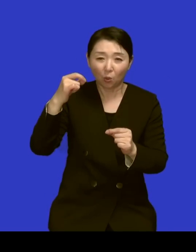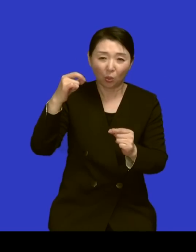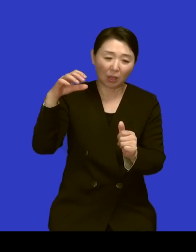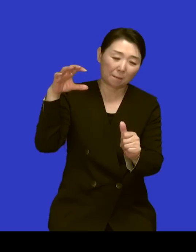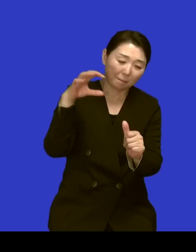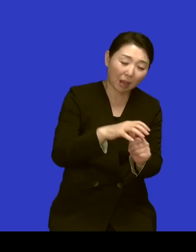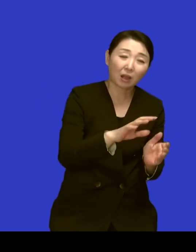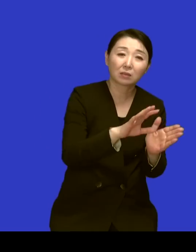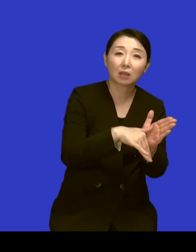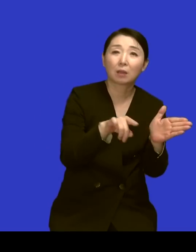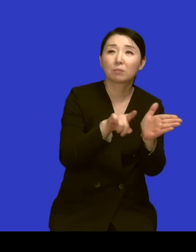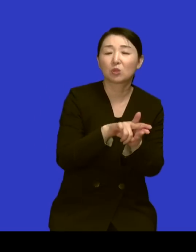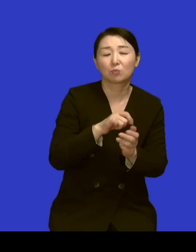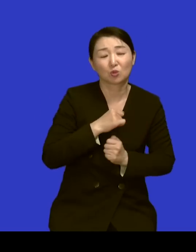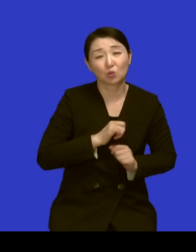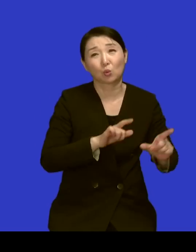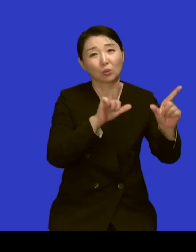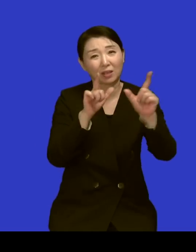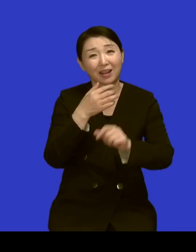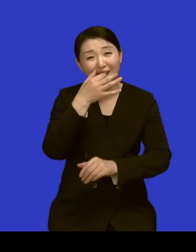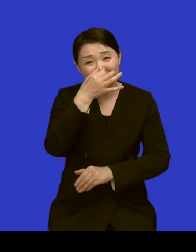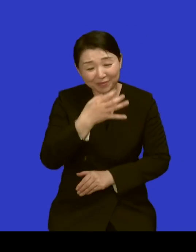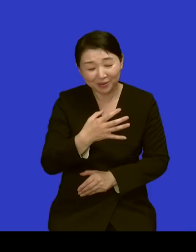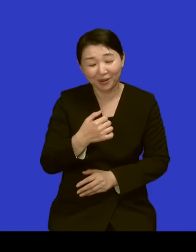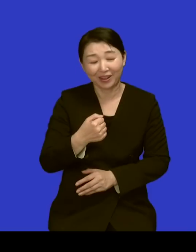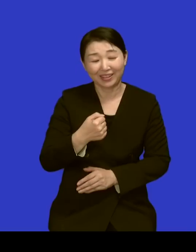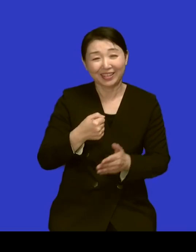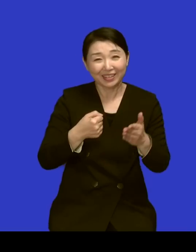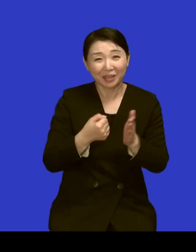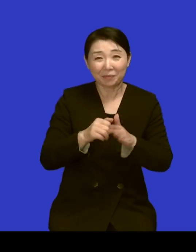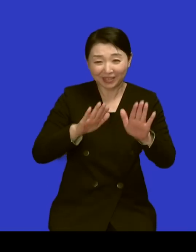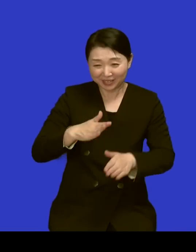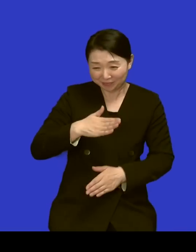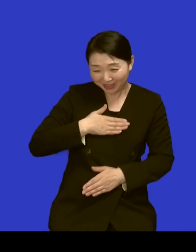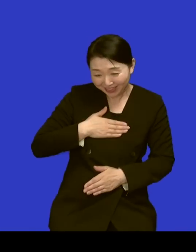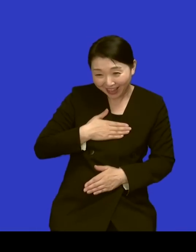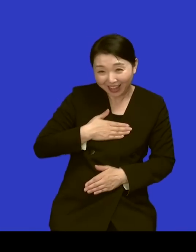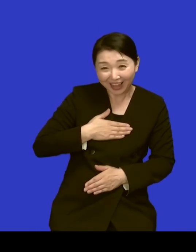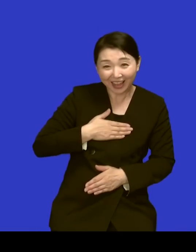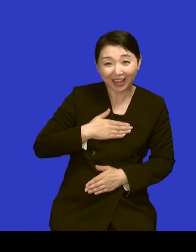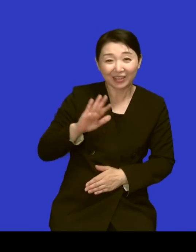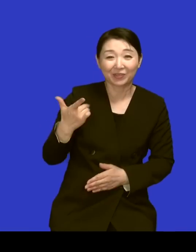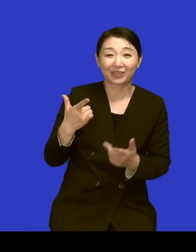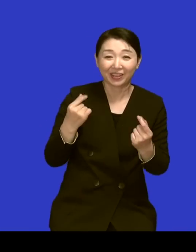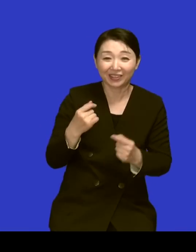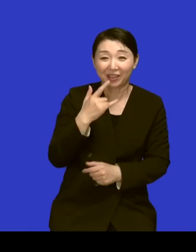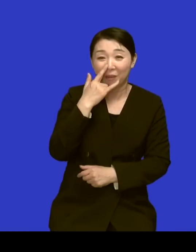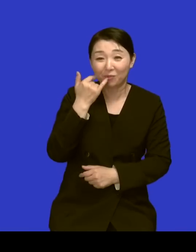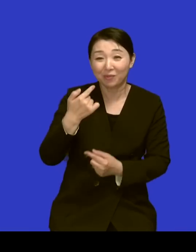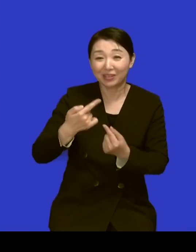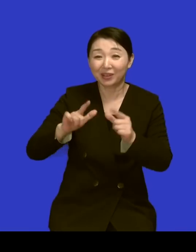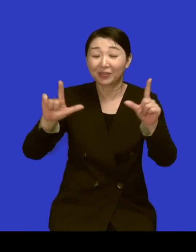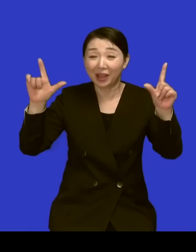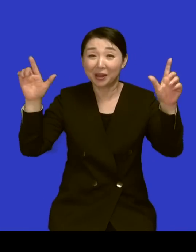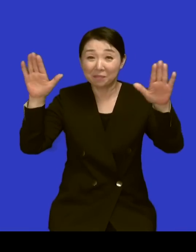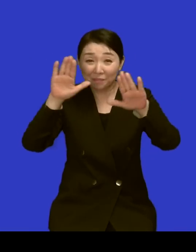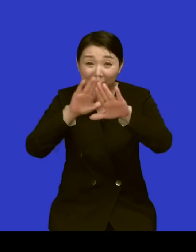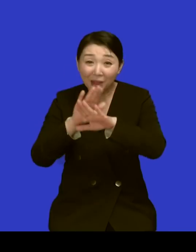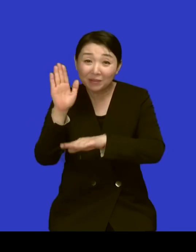네 그래서 오늘이 제가 있어요 어머니 아버님 또 첫날밤 얘기가 어머 첫날밤 얘기 목사님 첫날밤 얘기를